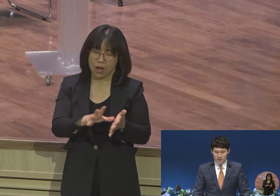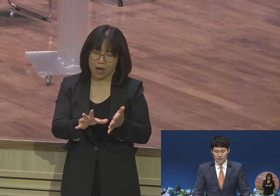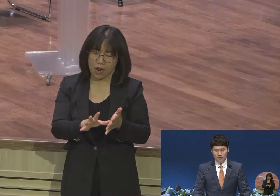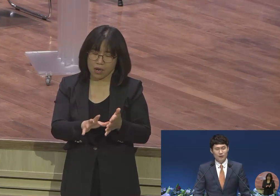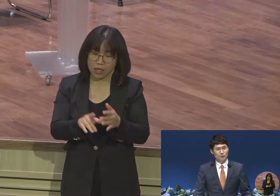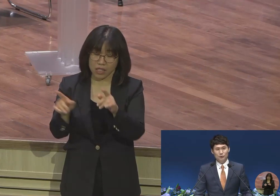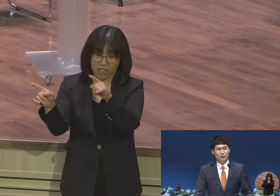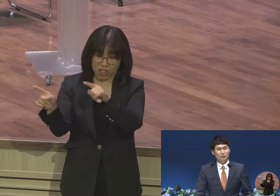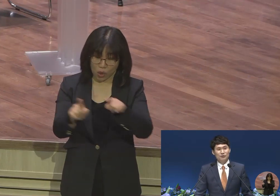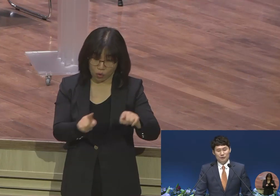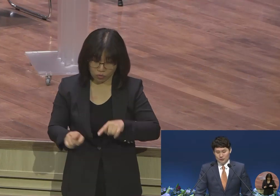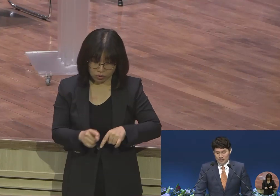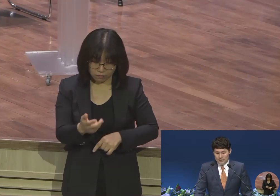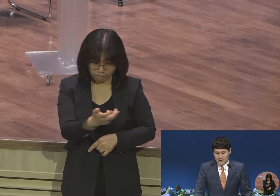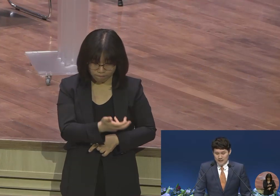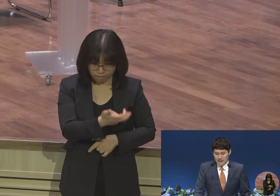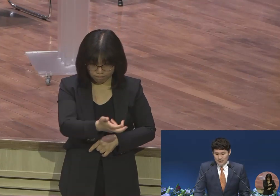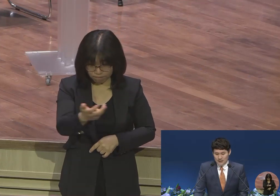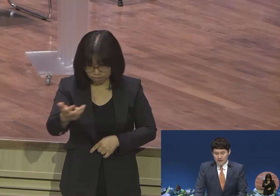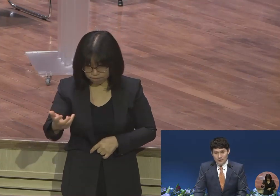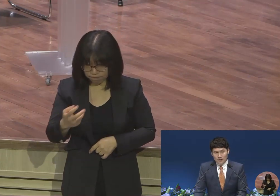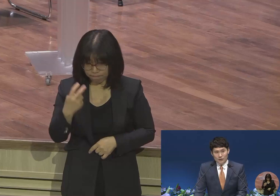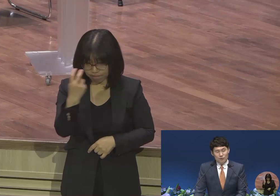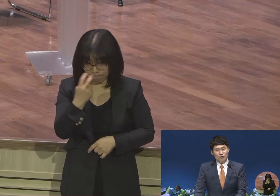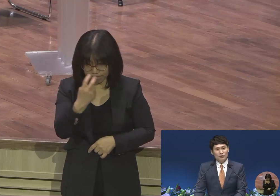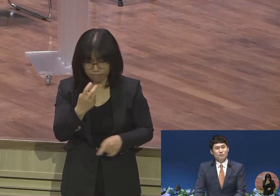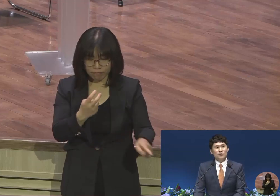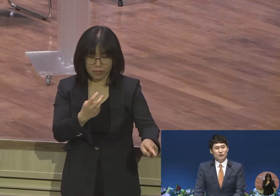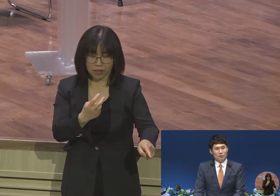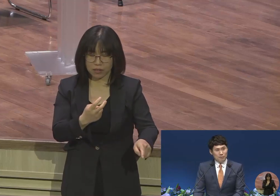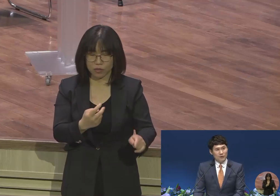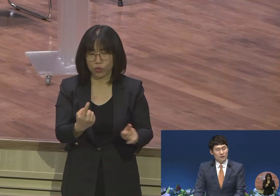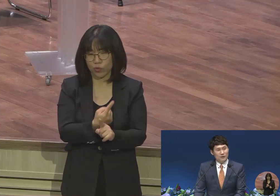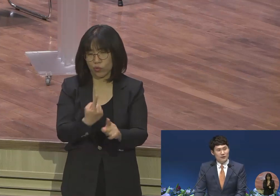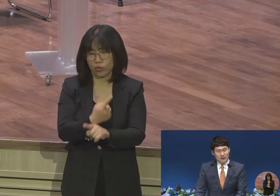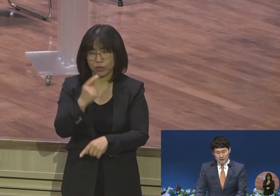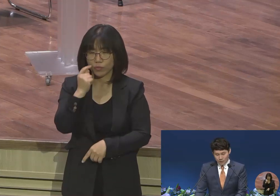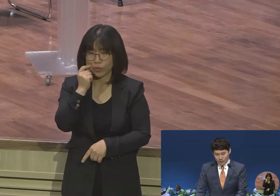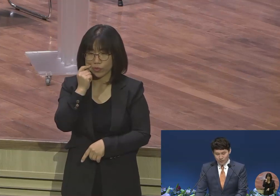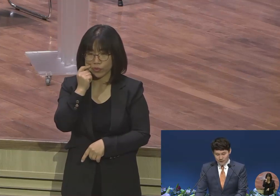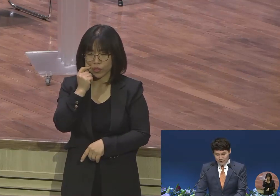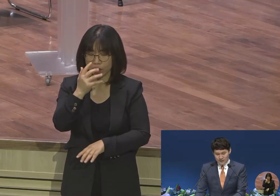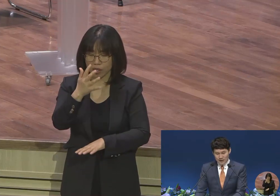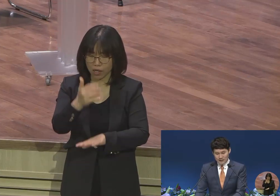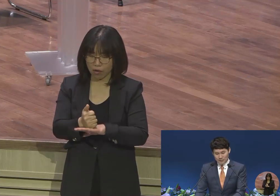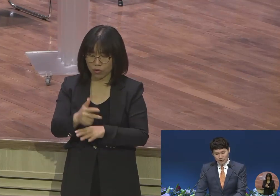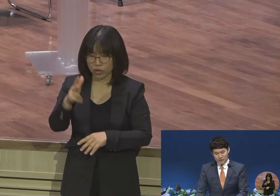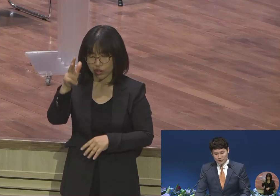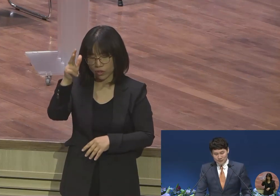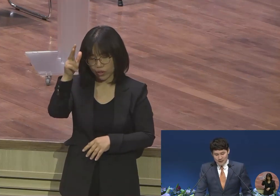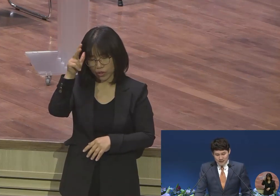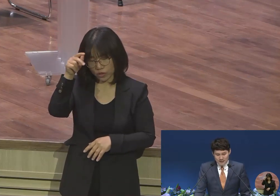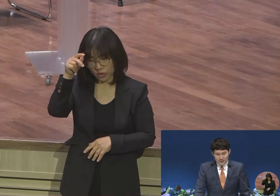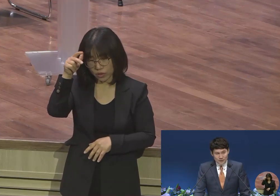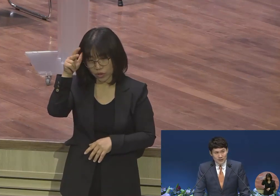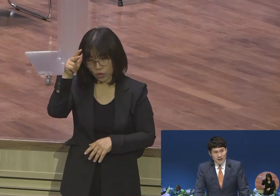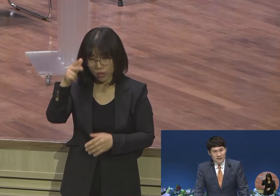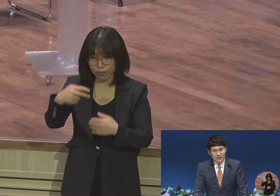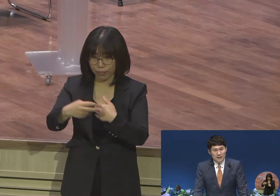소용이 없는 거죠 결국 정신병원에도 몇 번 넣고 그런 상황이 벌어졌습니다 어느 날 이 아들이